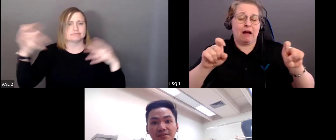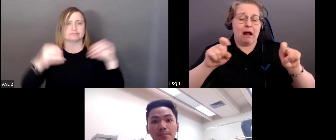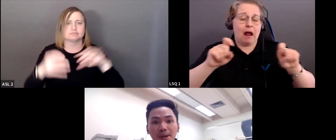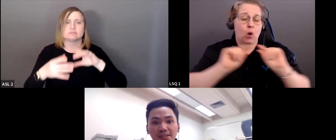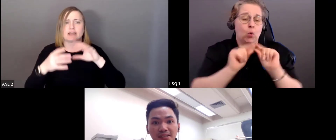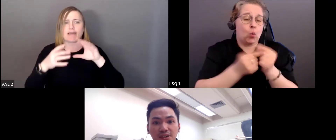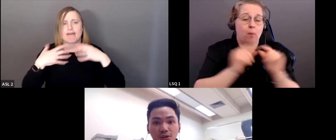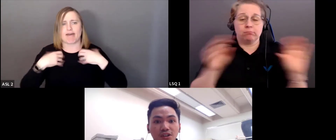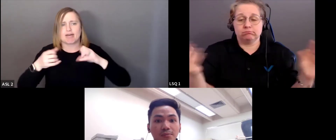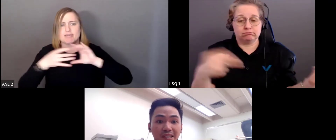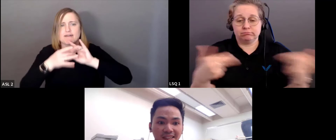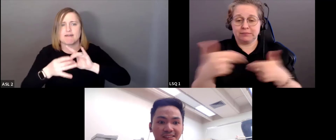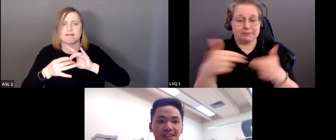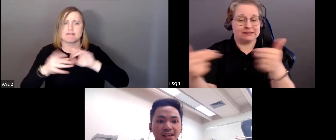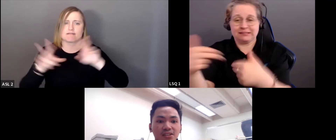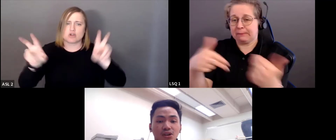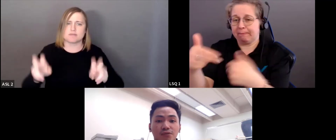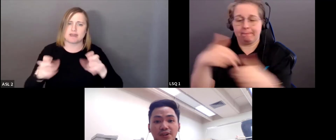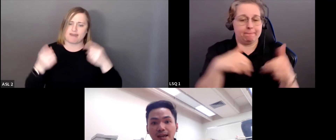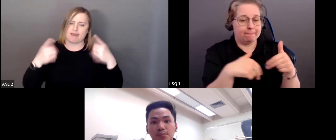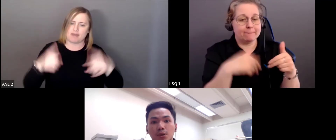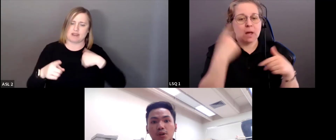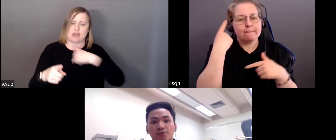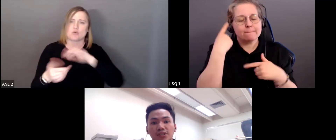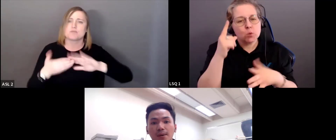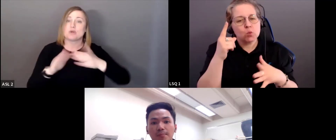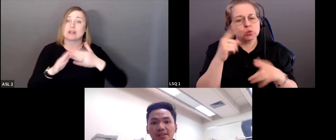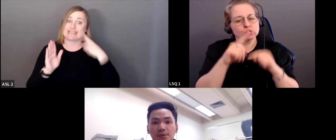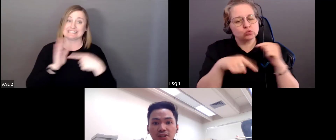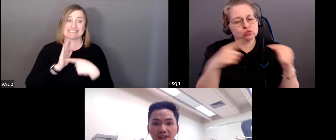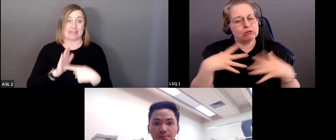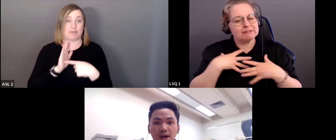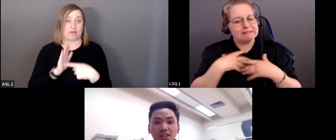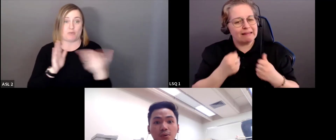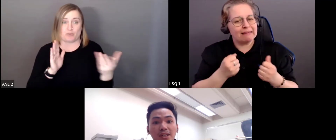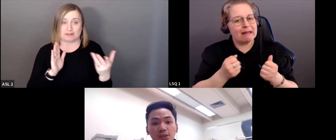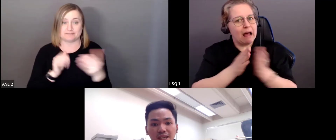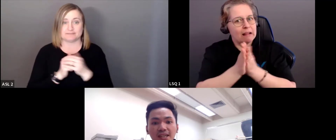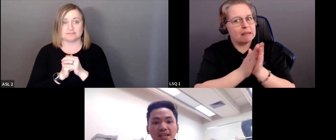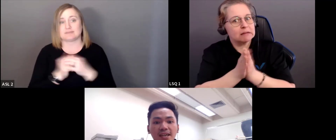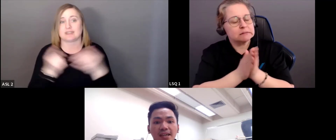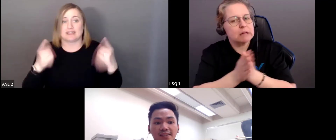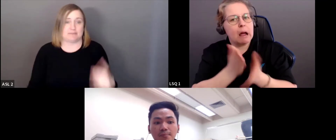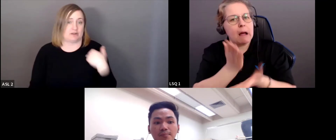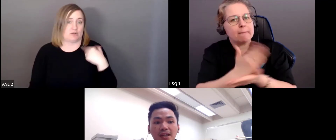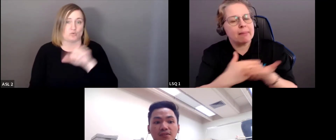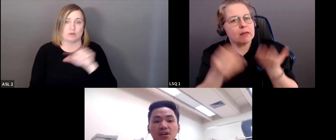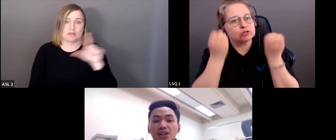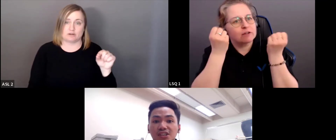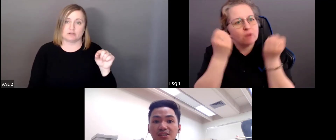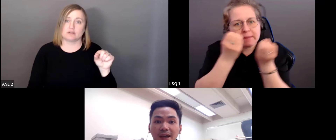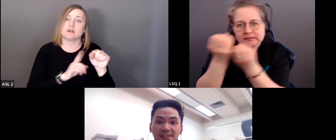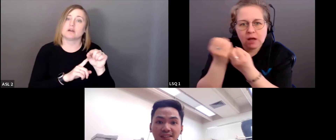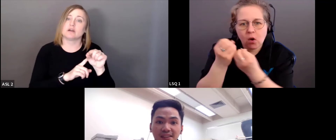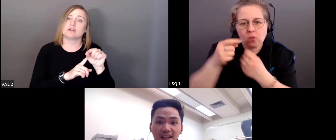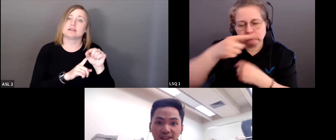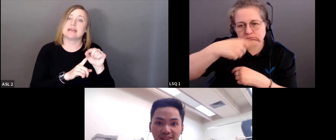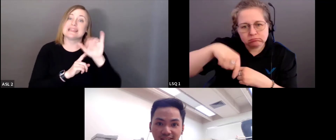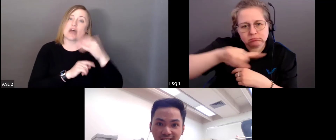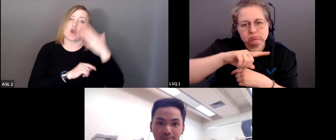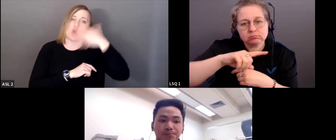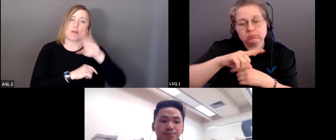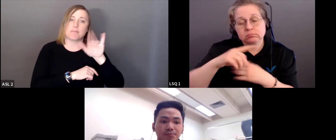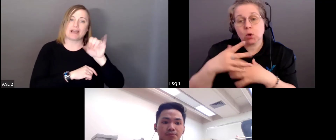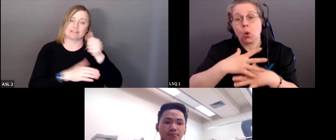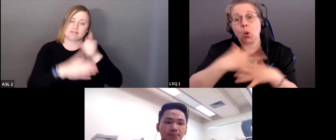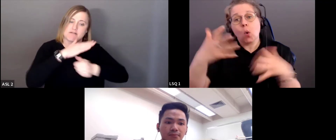qu'on considère comme pertinents et répandus. L'un des sujets dont nous avons parlé en 2020, c